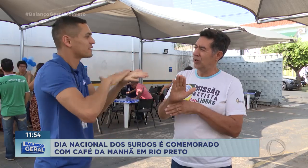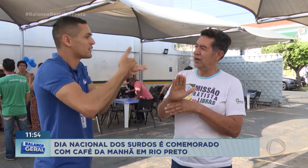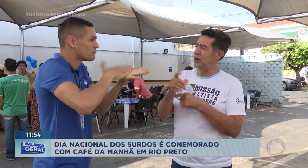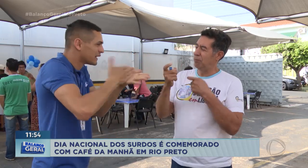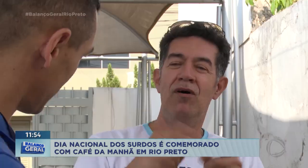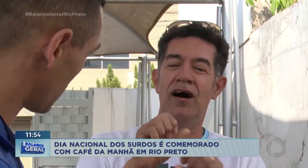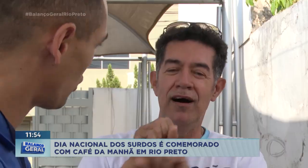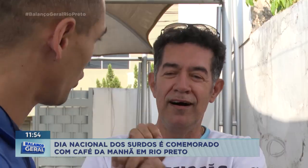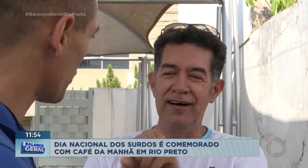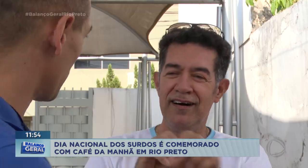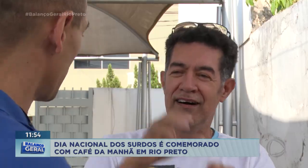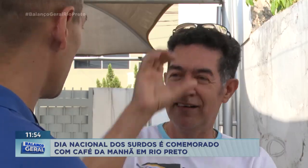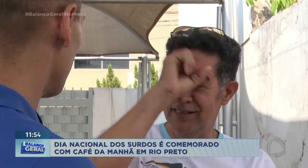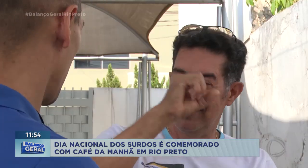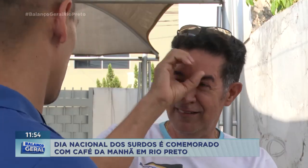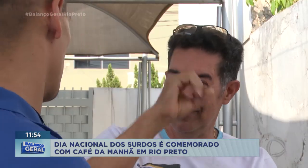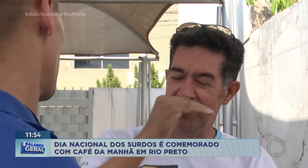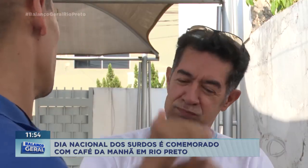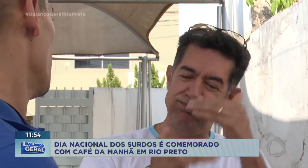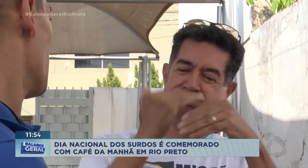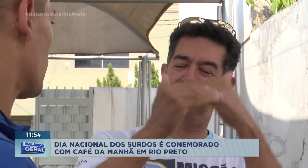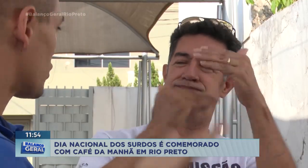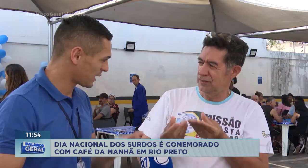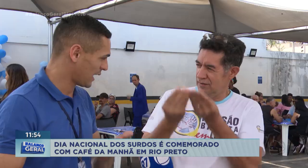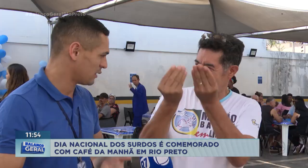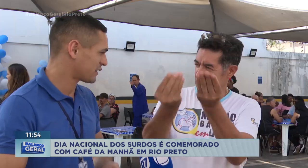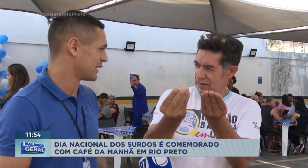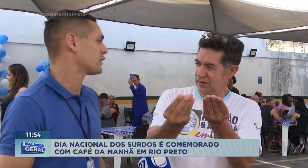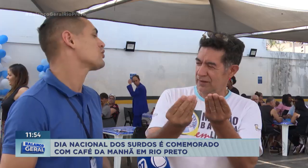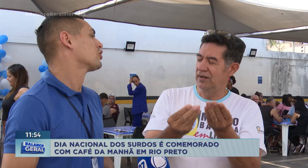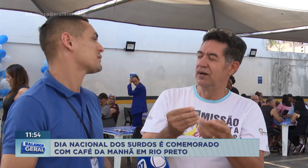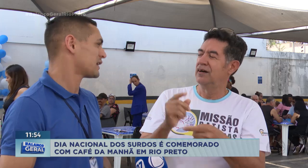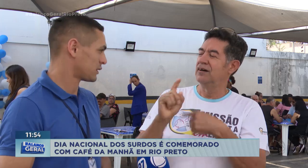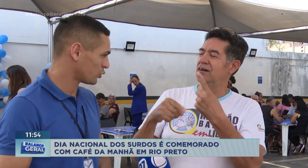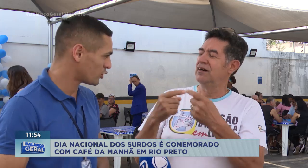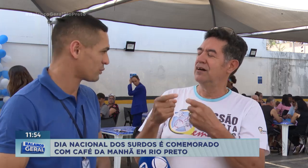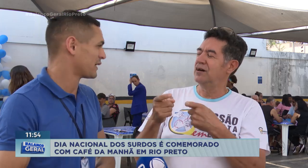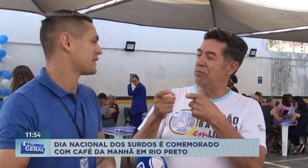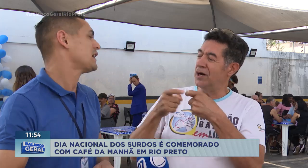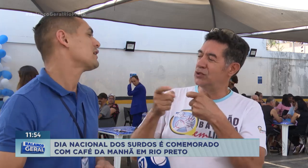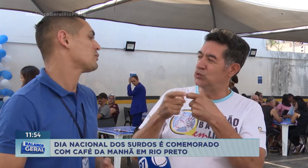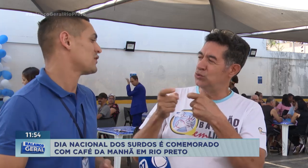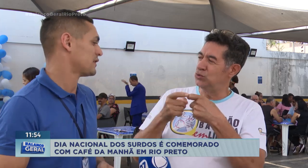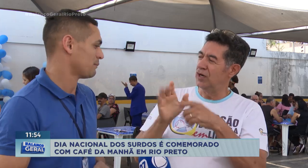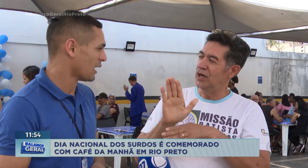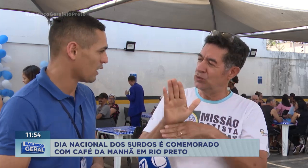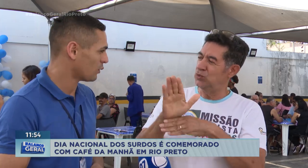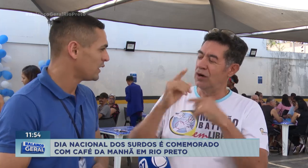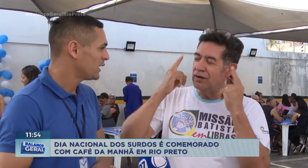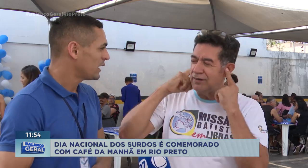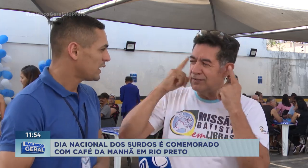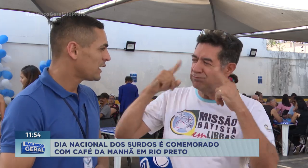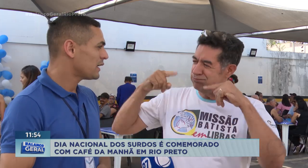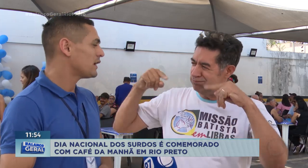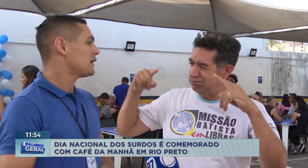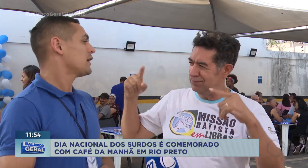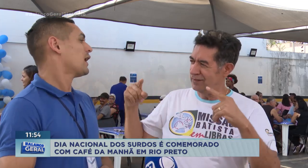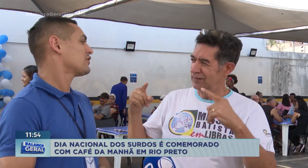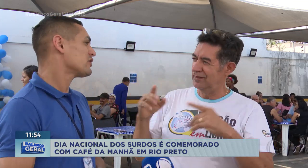audição por conta da meningite. A gente requer os cartões de ônibus gratuitos, passe livre, municipal. E a gente